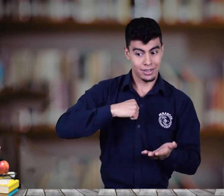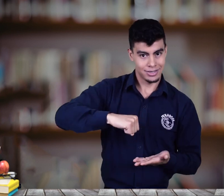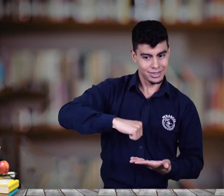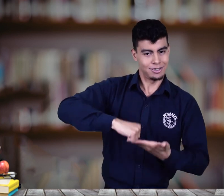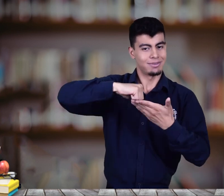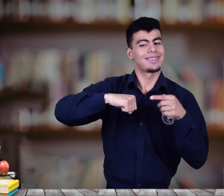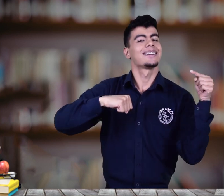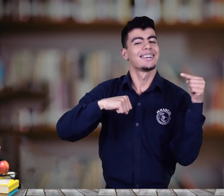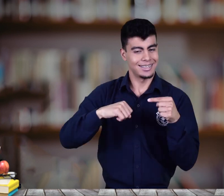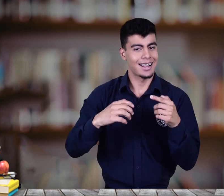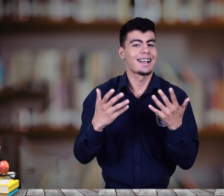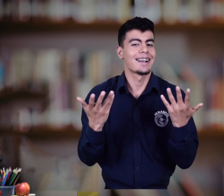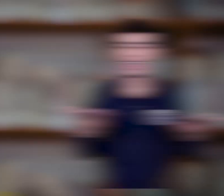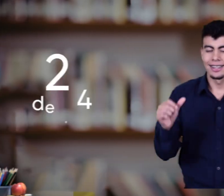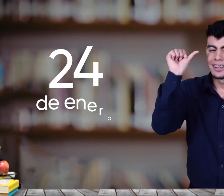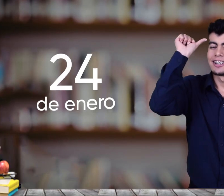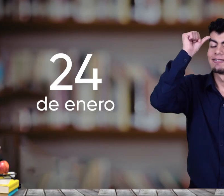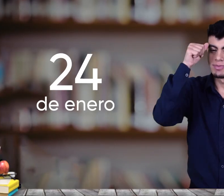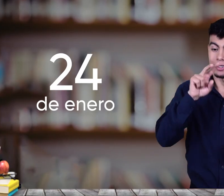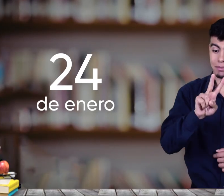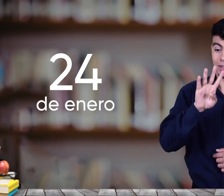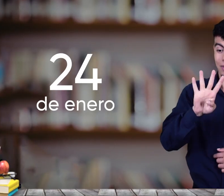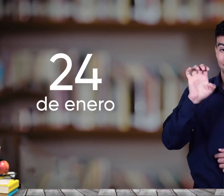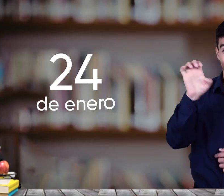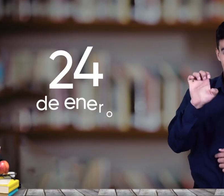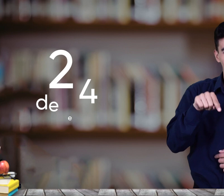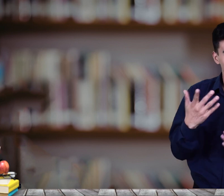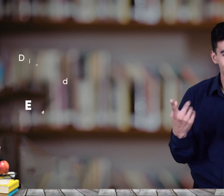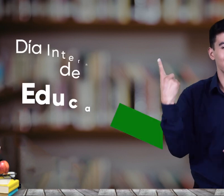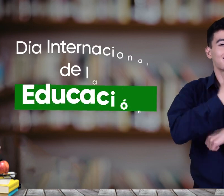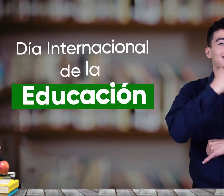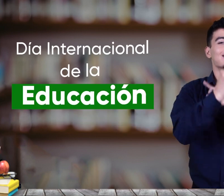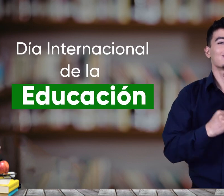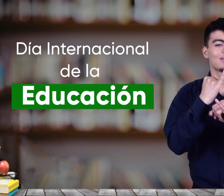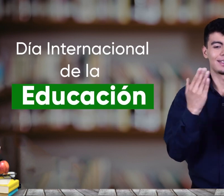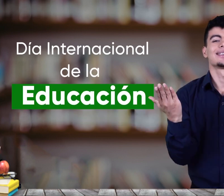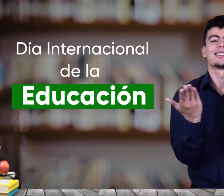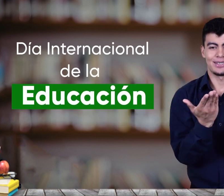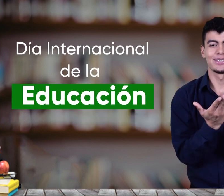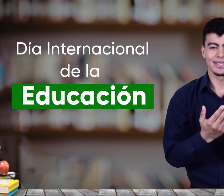Para finalizar, recuerden este día 24 de enero, porque es el Día Internacional de la Educación.